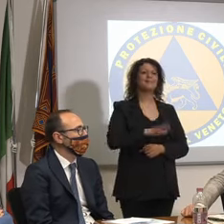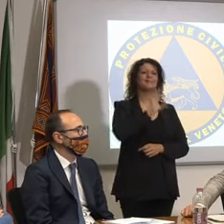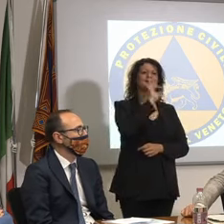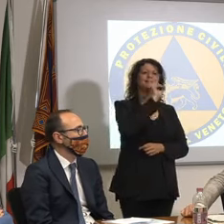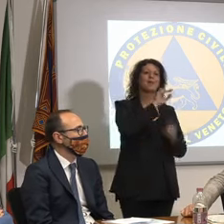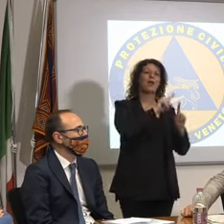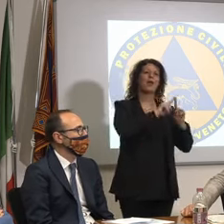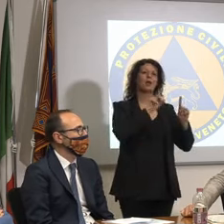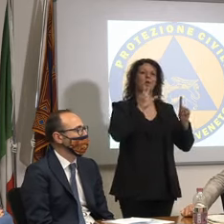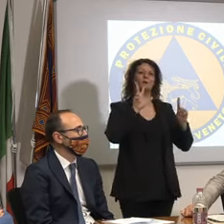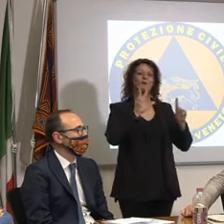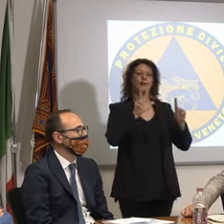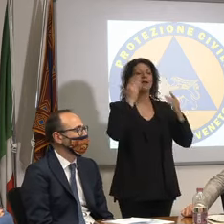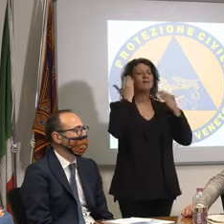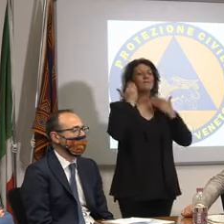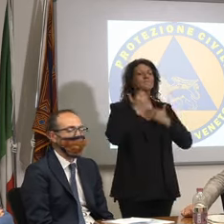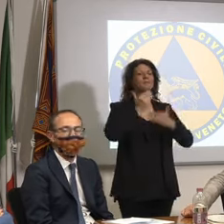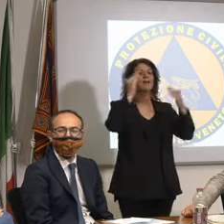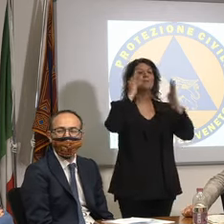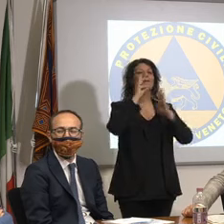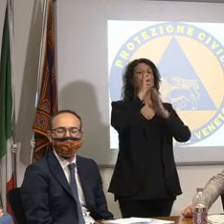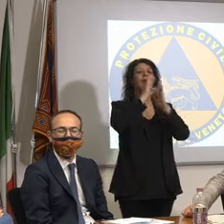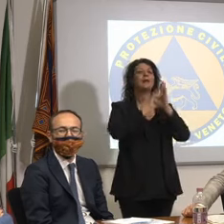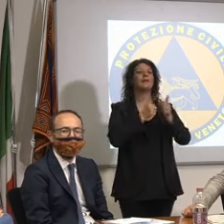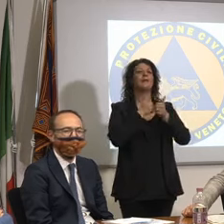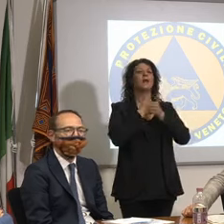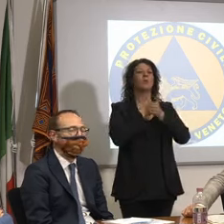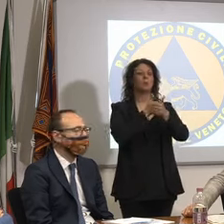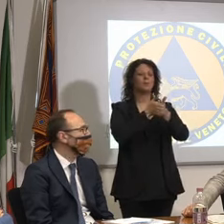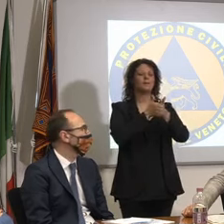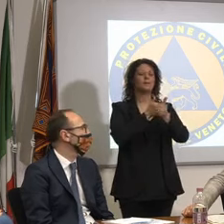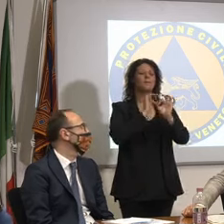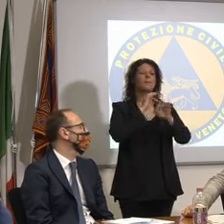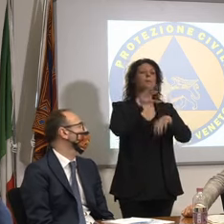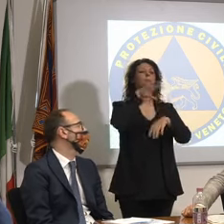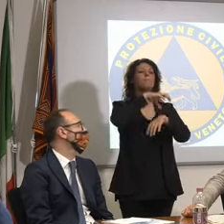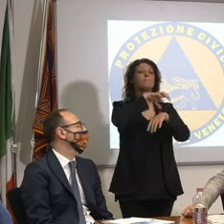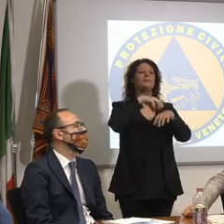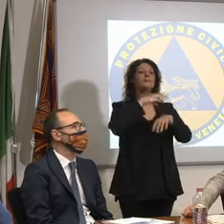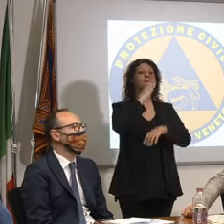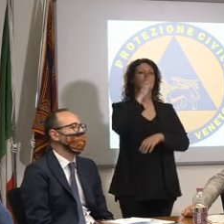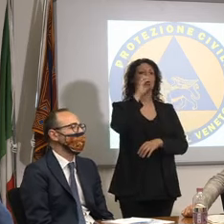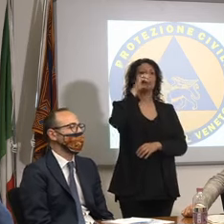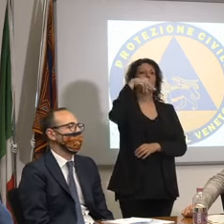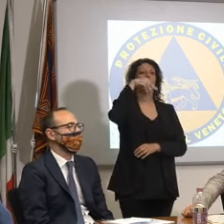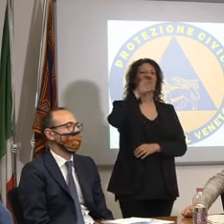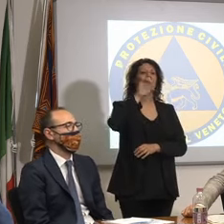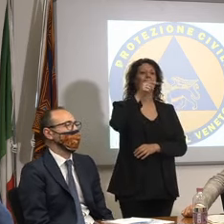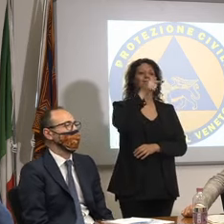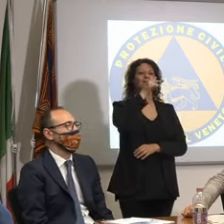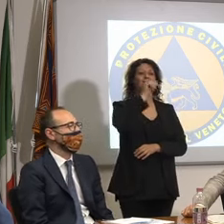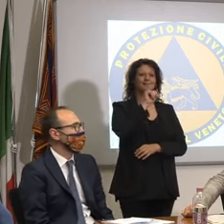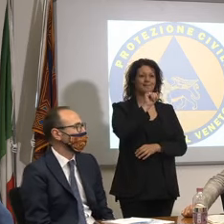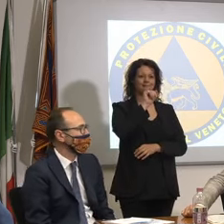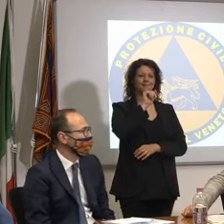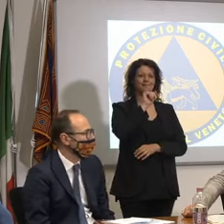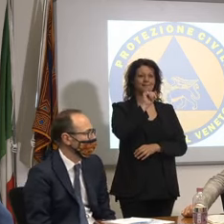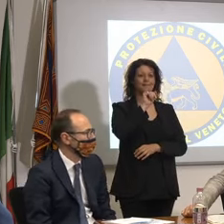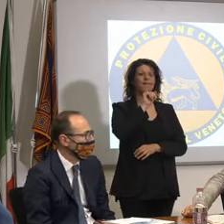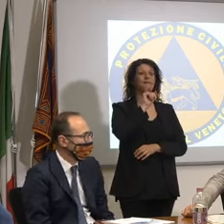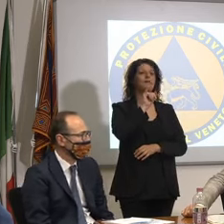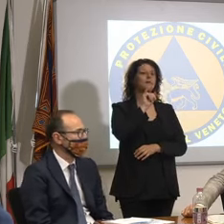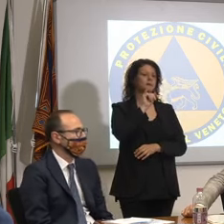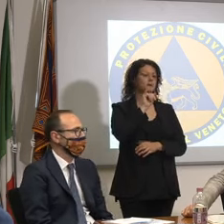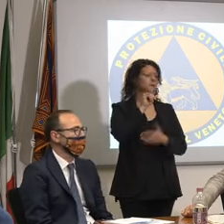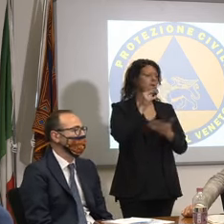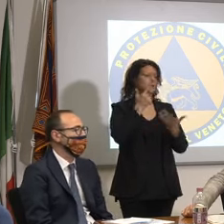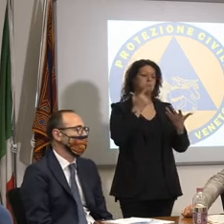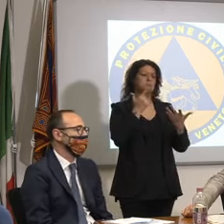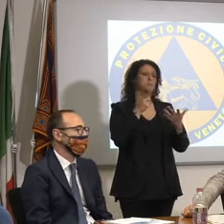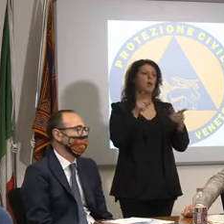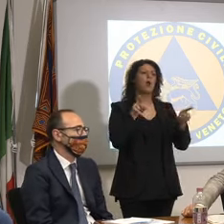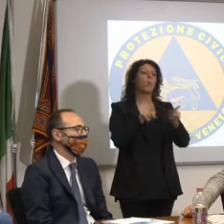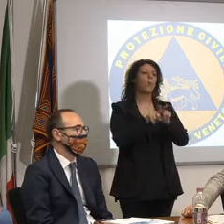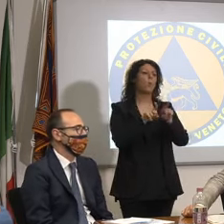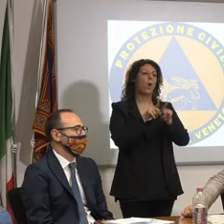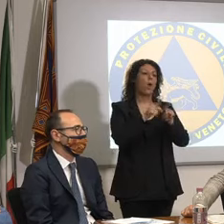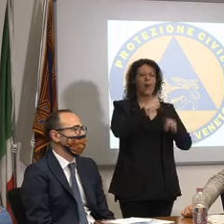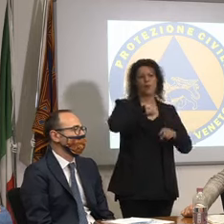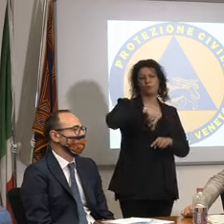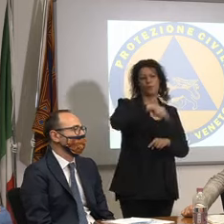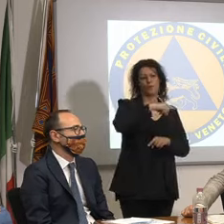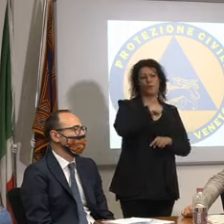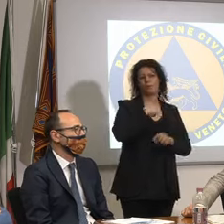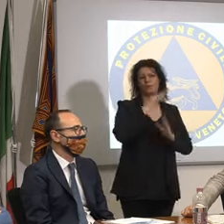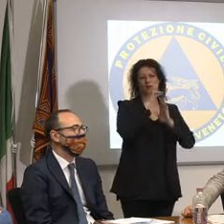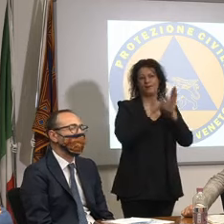guida del ministro bonetti si chiama del ministro bonetti e che è sostanzialmente in linea è in linea uguale alla